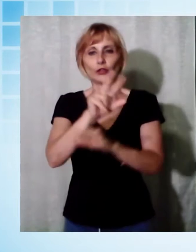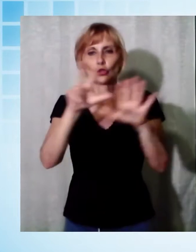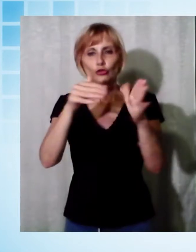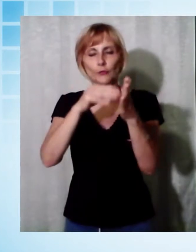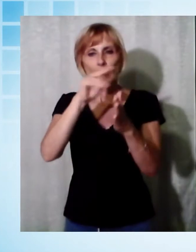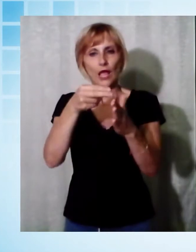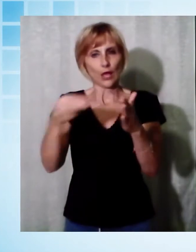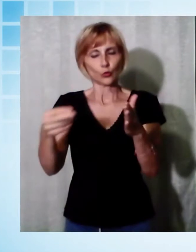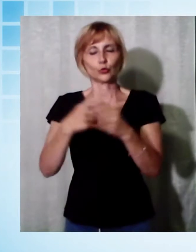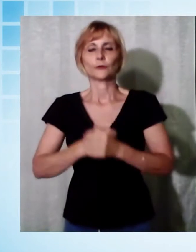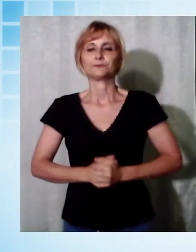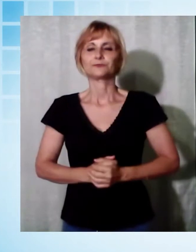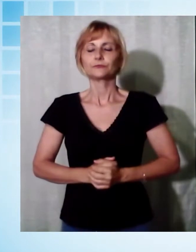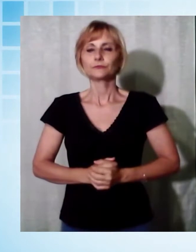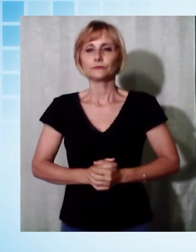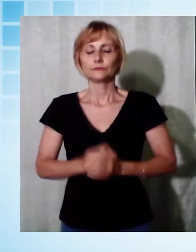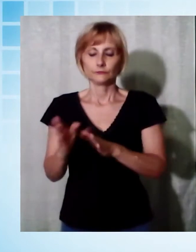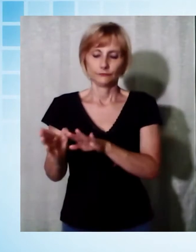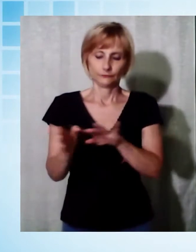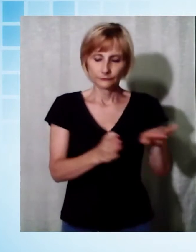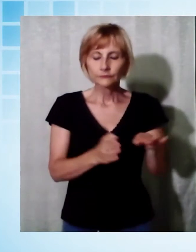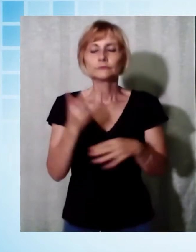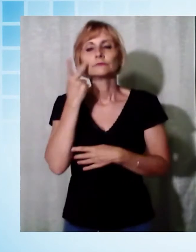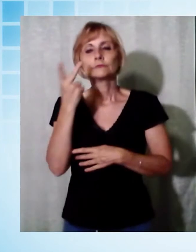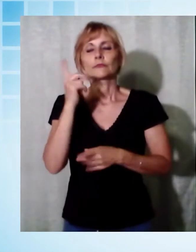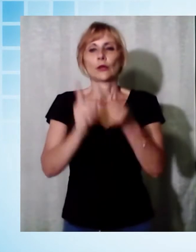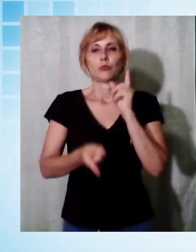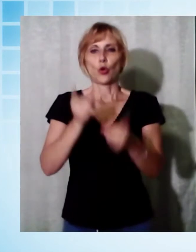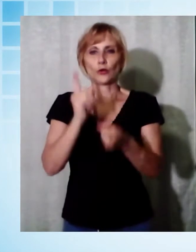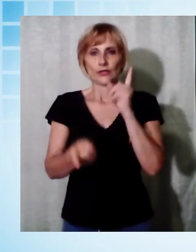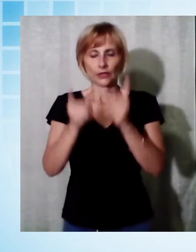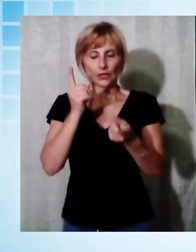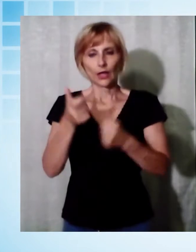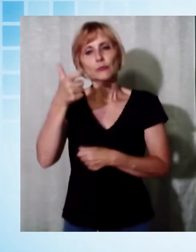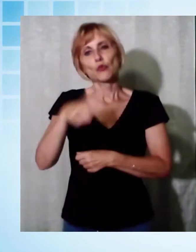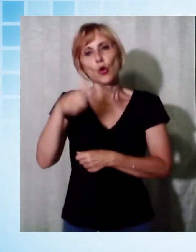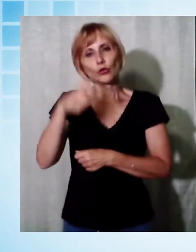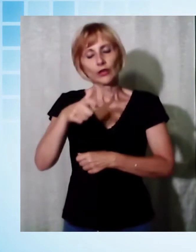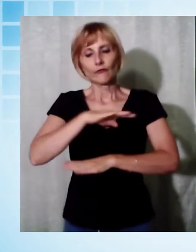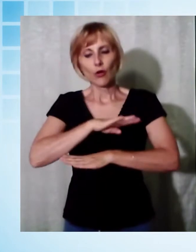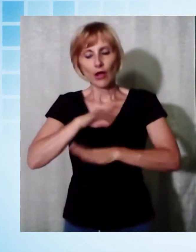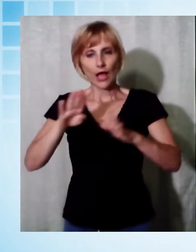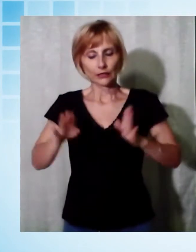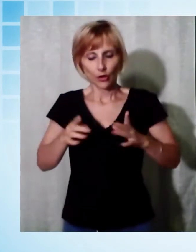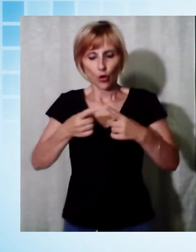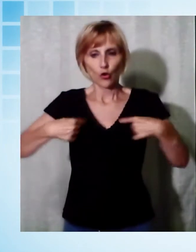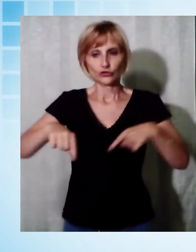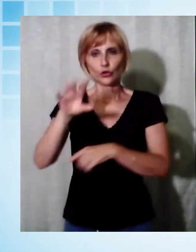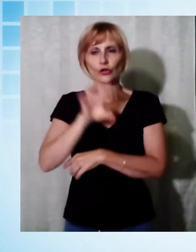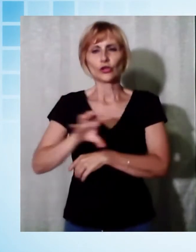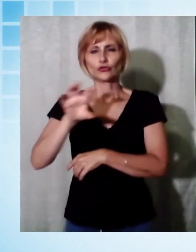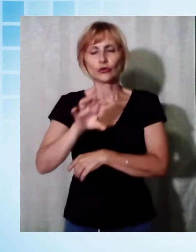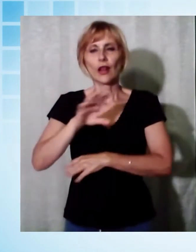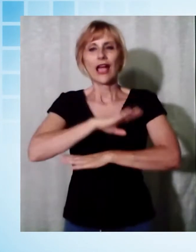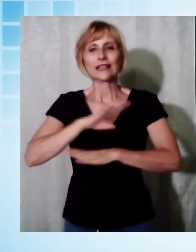Voltiamoci pagina, occupiamoci di politica perché si fa più concreta la possibilità di una candidatura al Consiglio regionale dell'assessore al